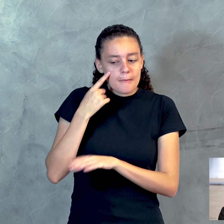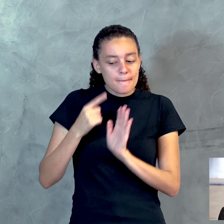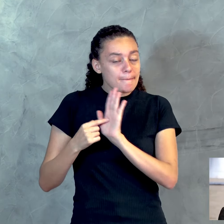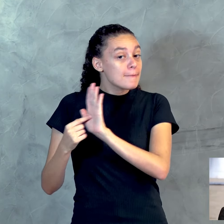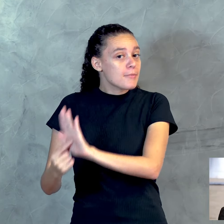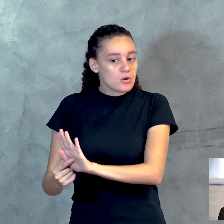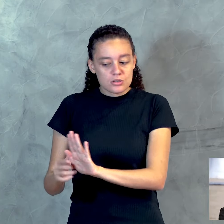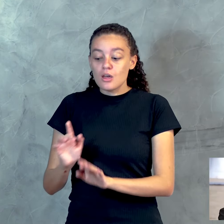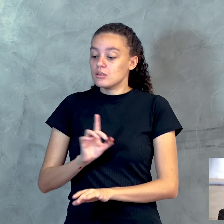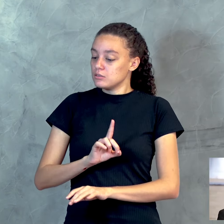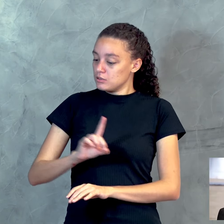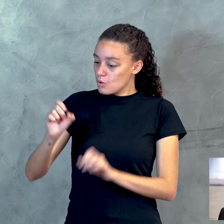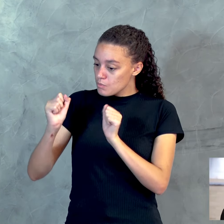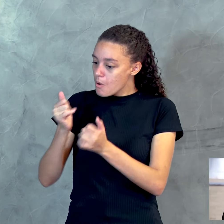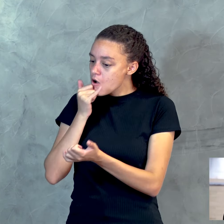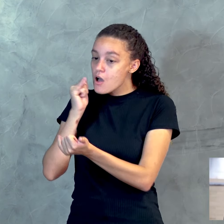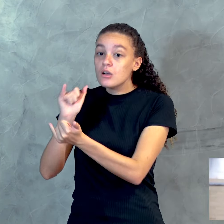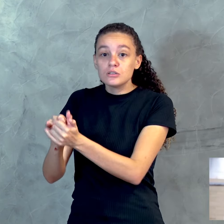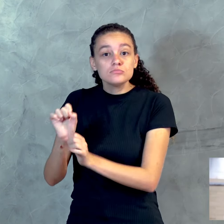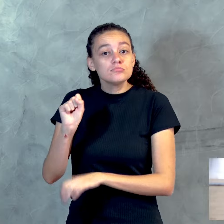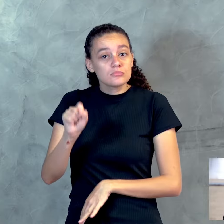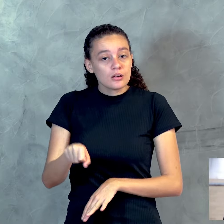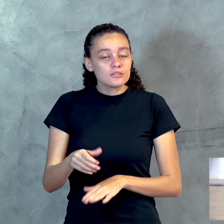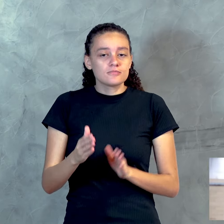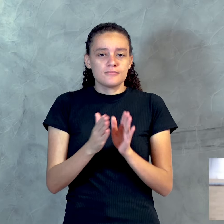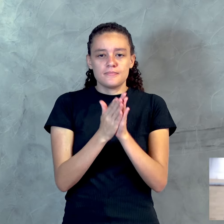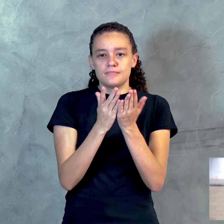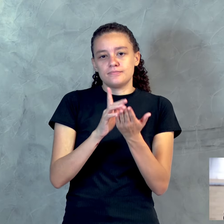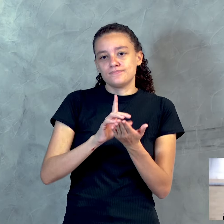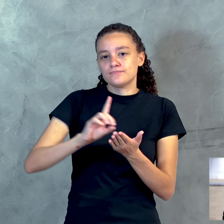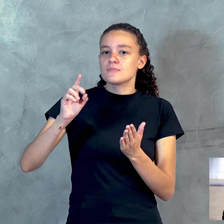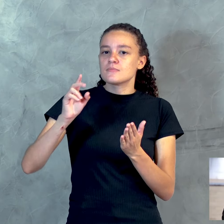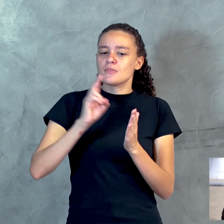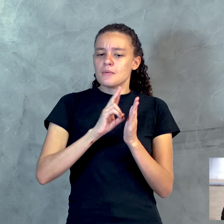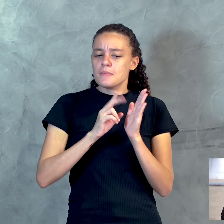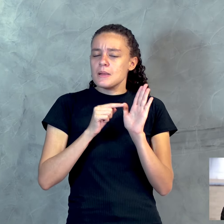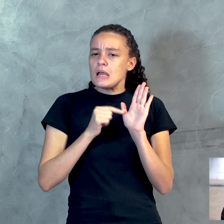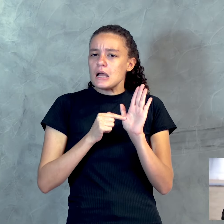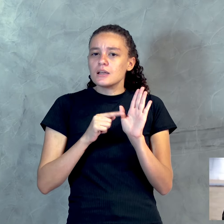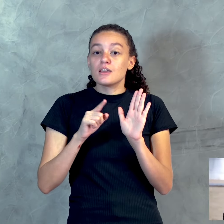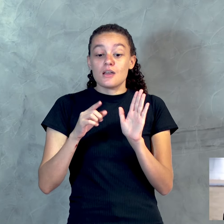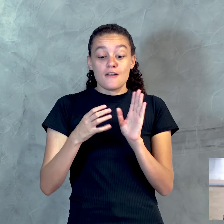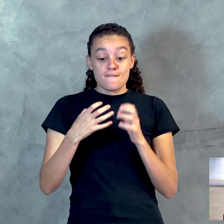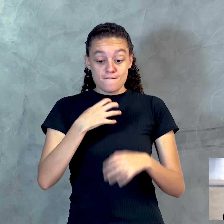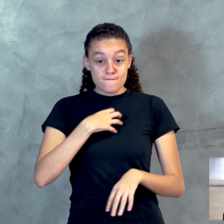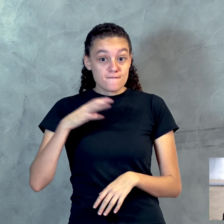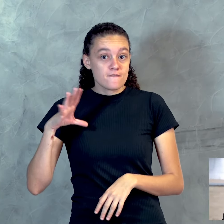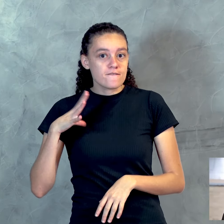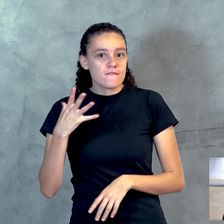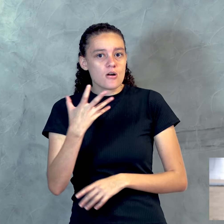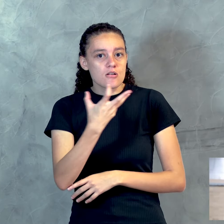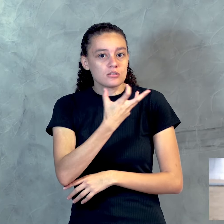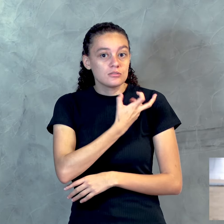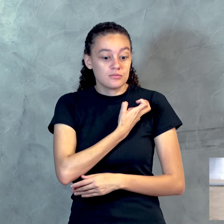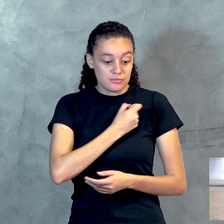ele o que Deus pode fazer por ele. Essas escrituras são a nossa redenção, são o nosso resgate